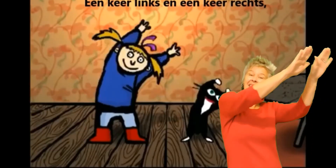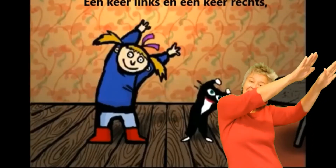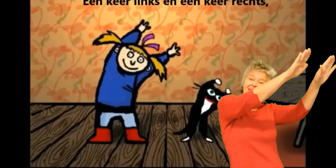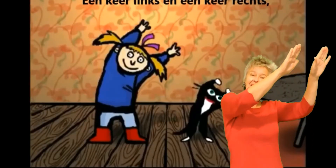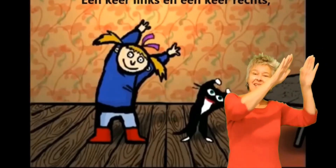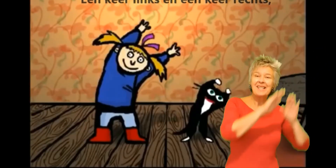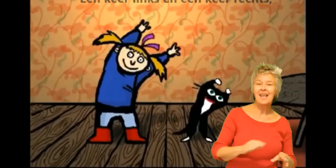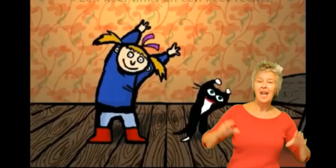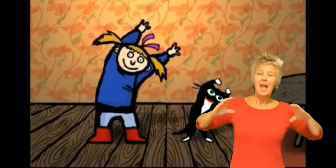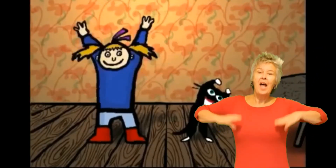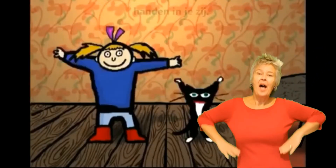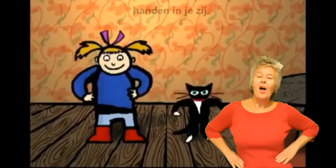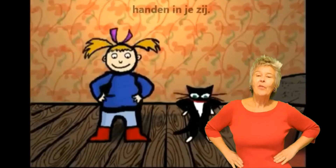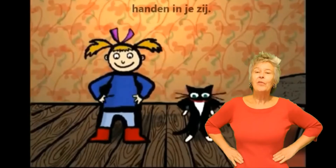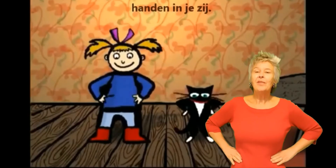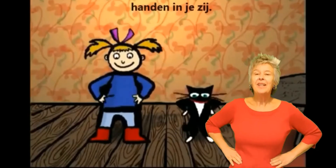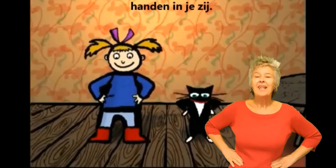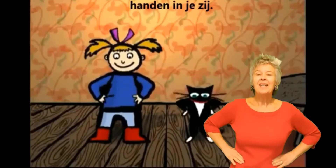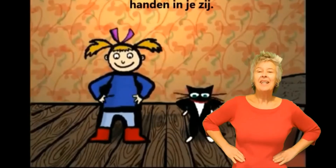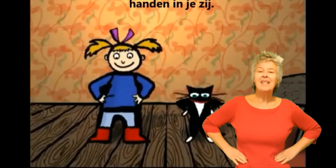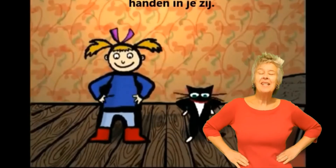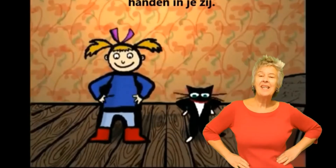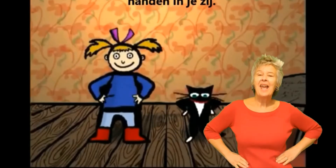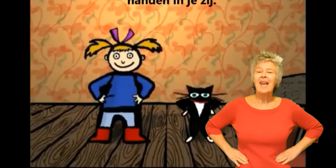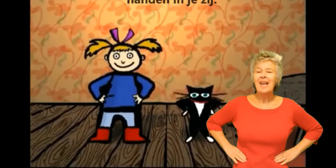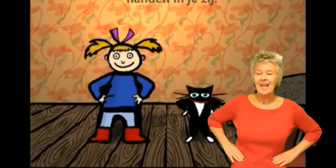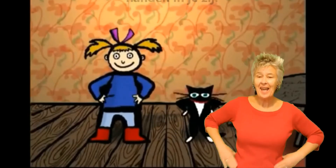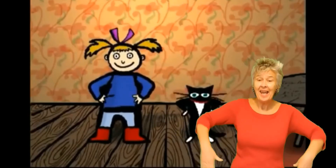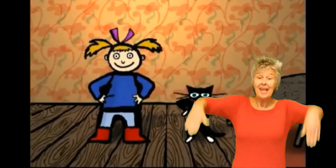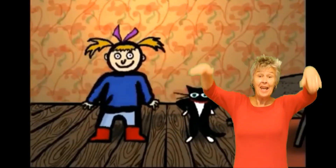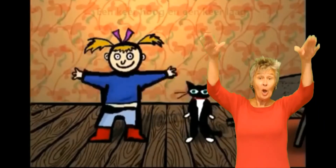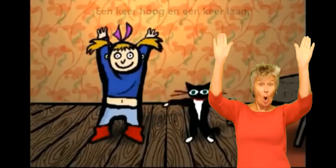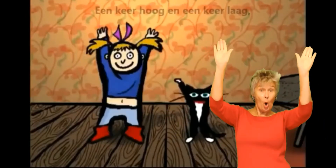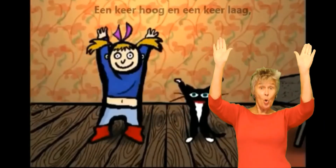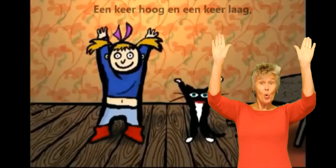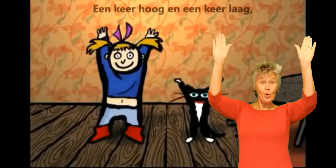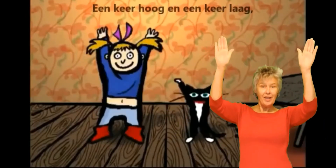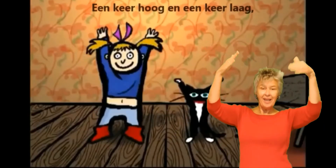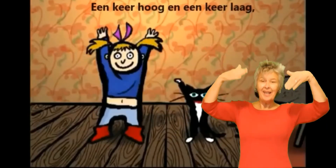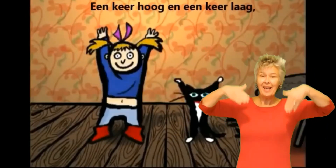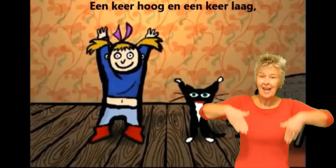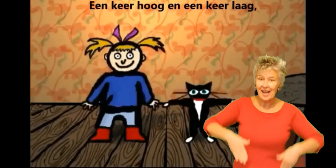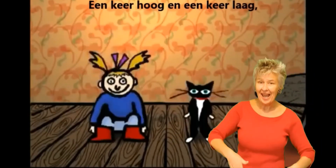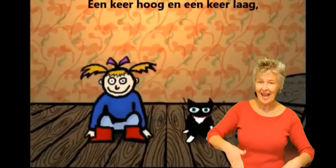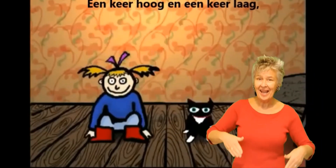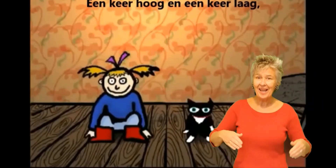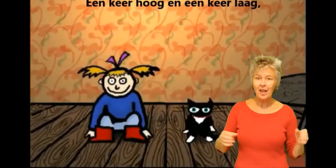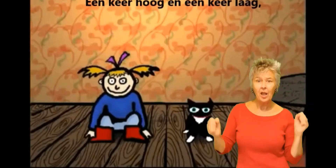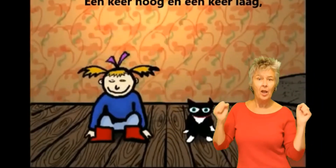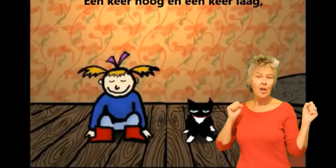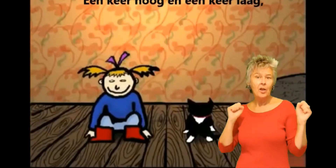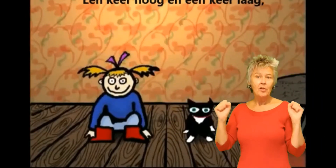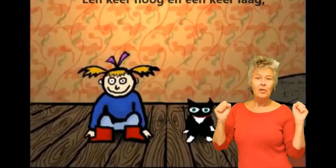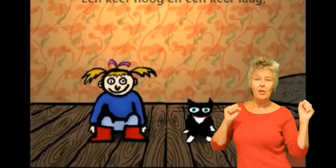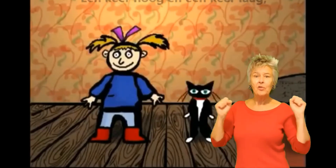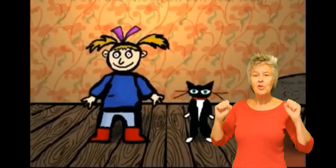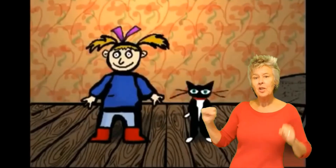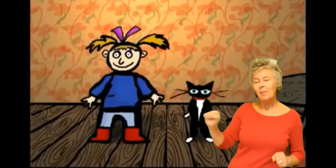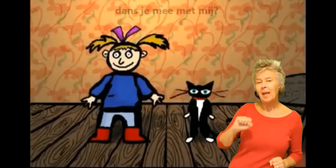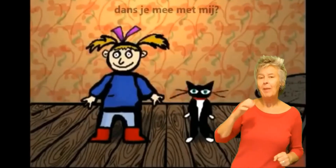rechts Handen in je zij Eén keer hoog en één keer laag Dans je mee